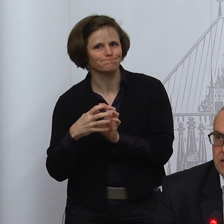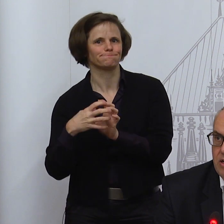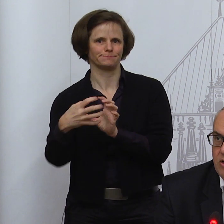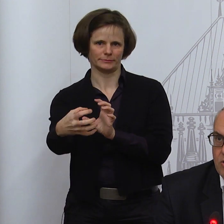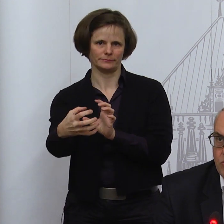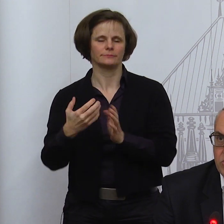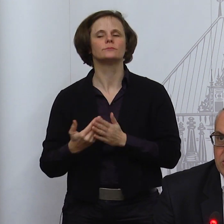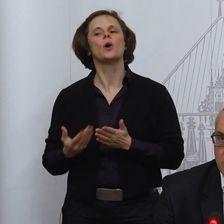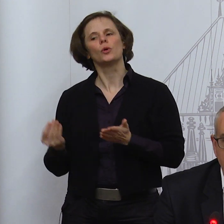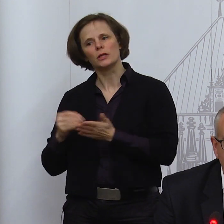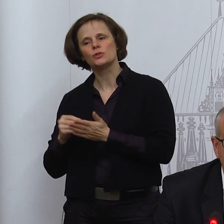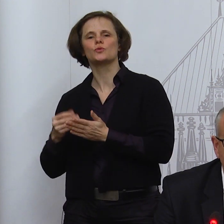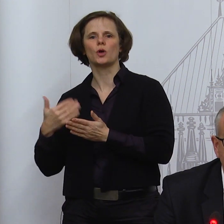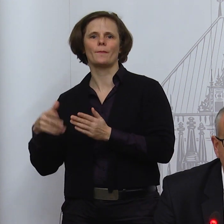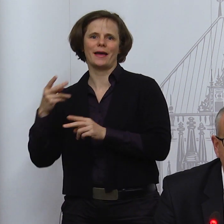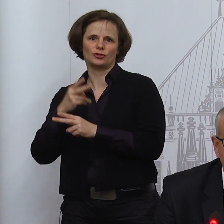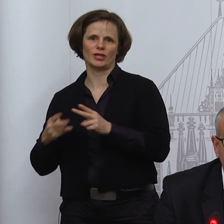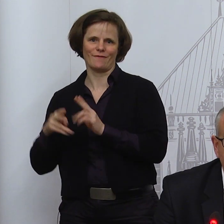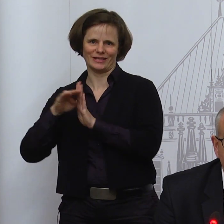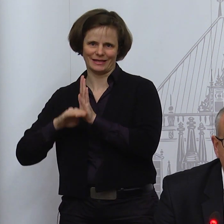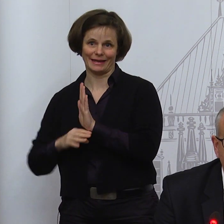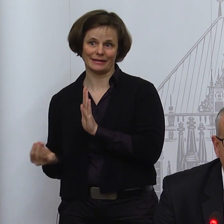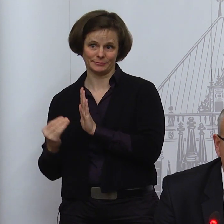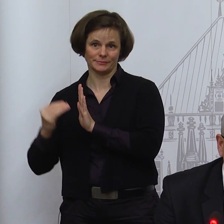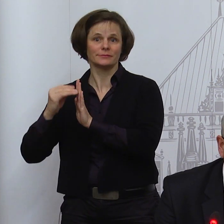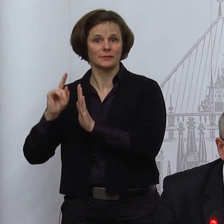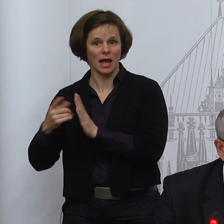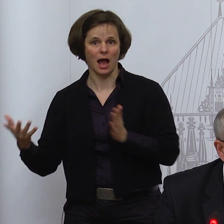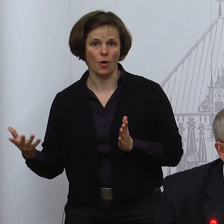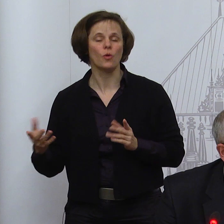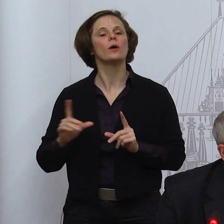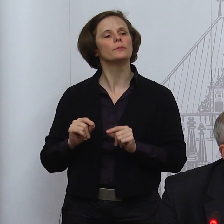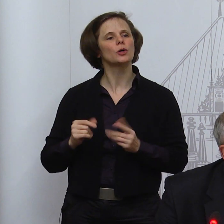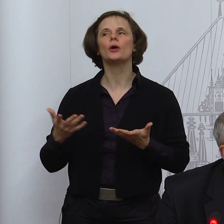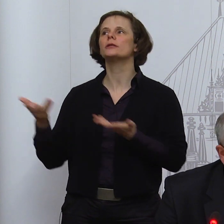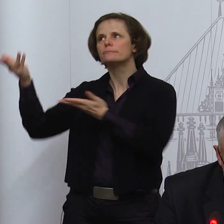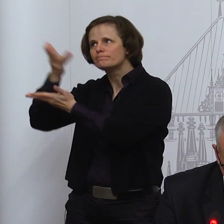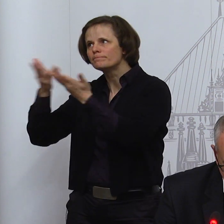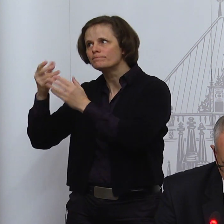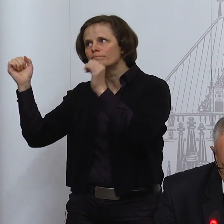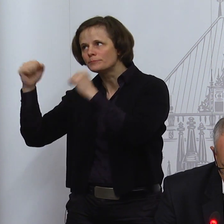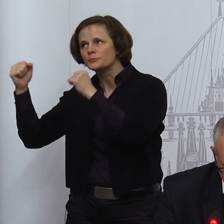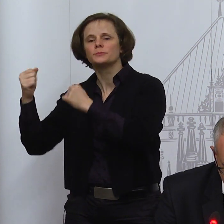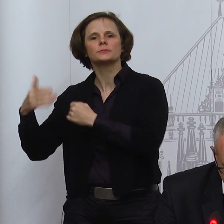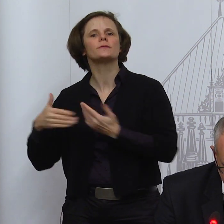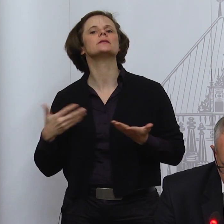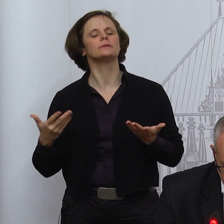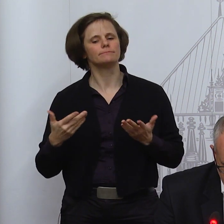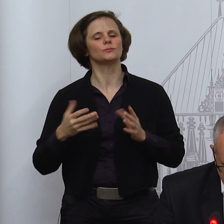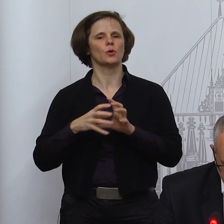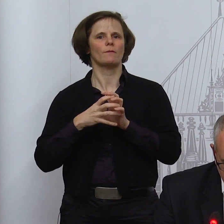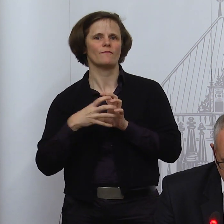erstmal grundsätzlich so wie er ist, zu verlängern bis zum 14. Februar.